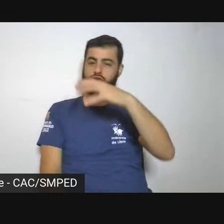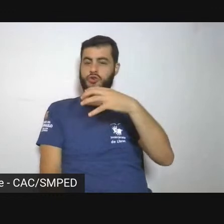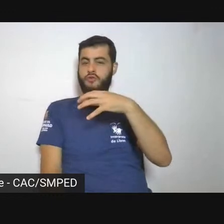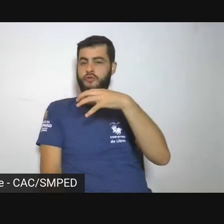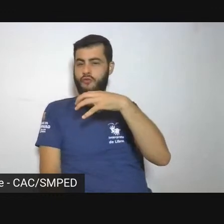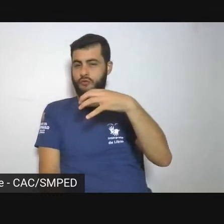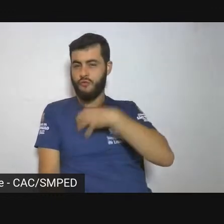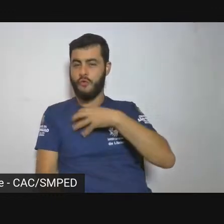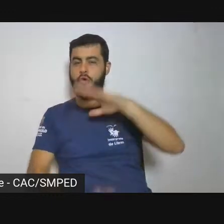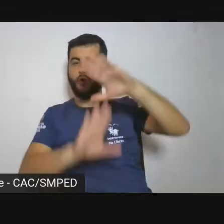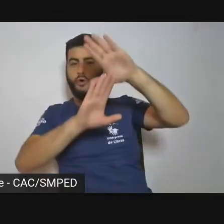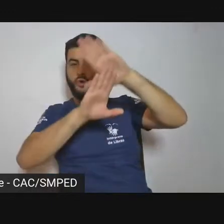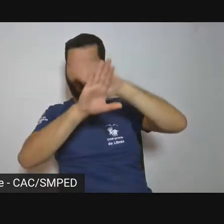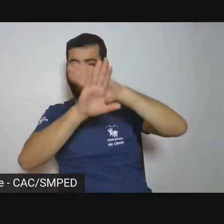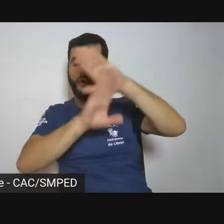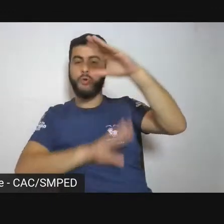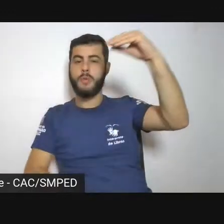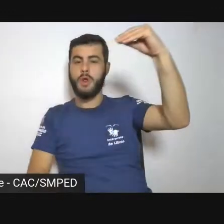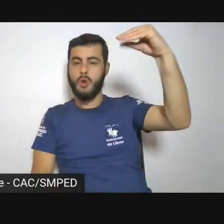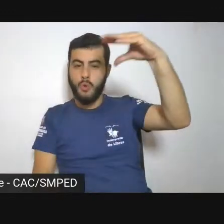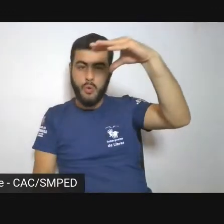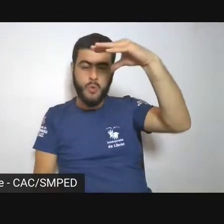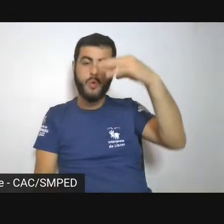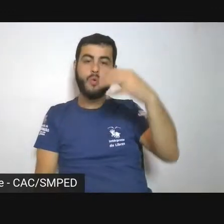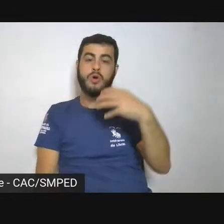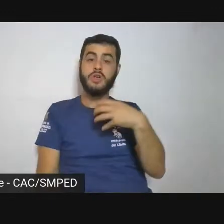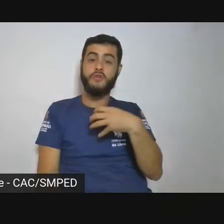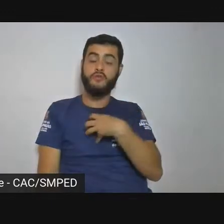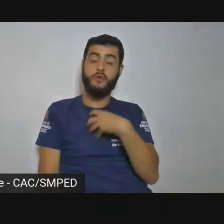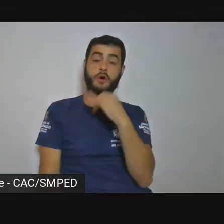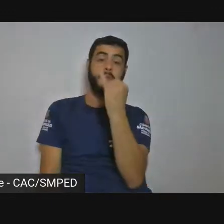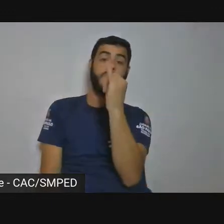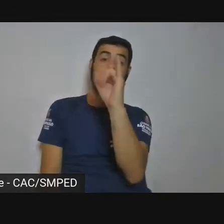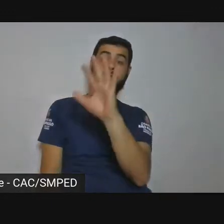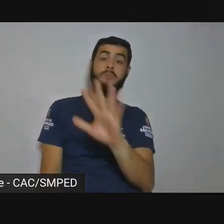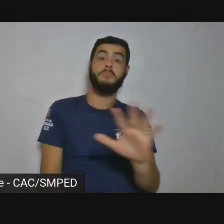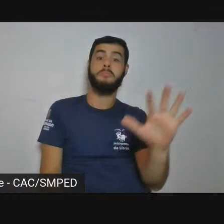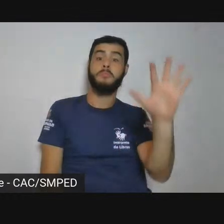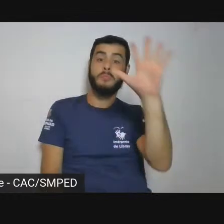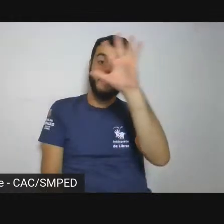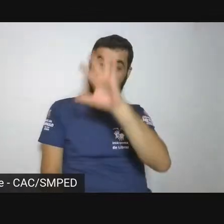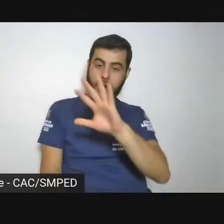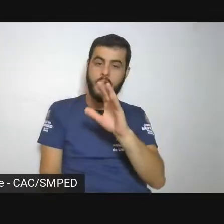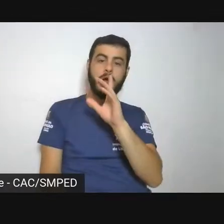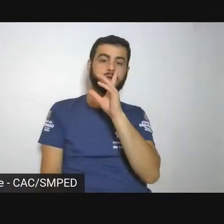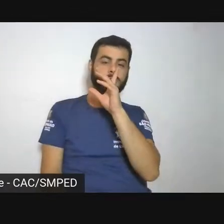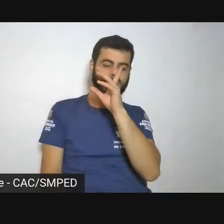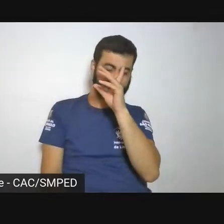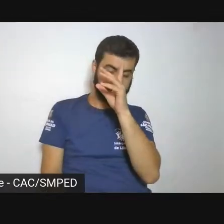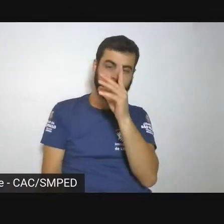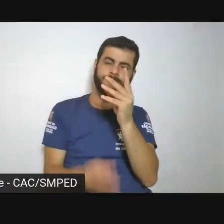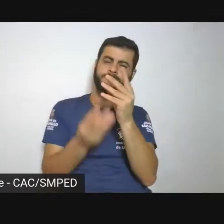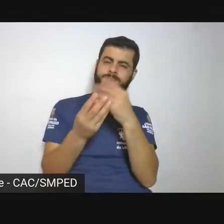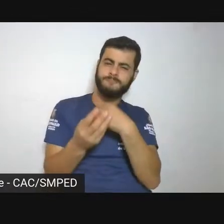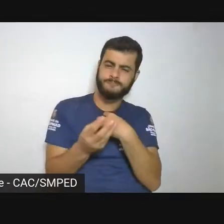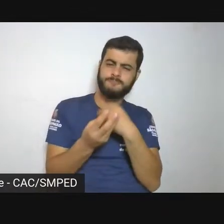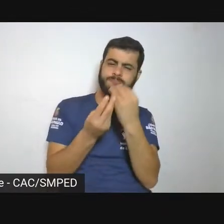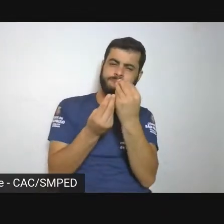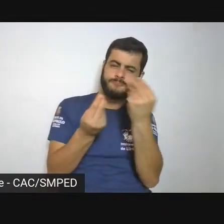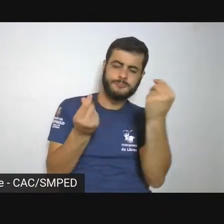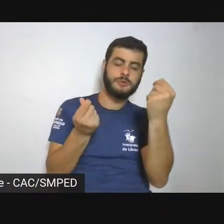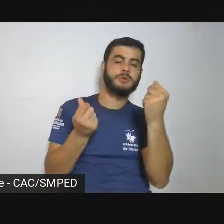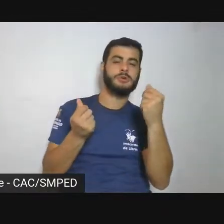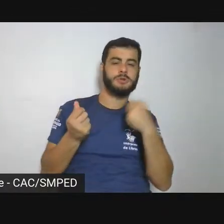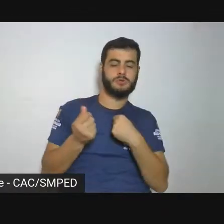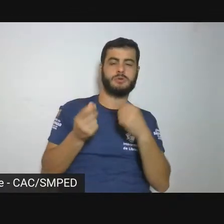do próprio grau da imagem, da espessura, da textura da imagem, todas essas observações, toda essa